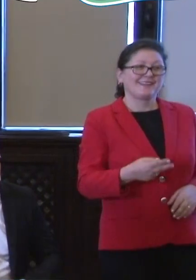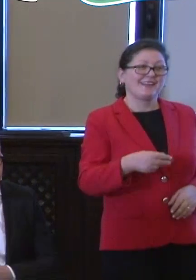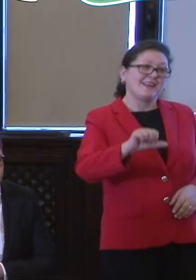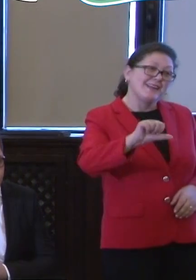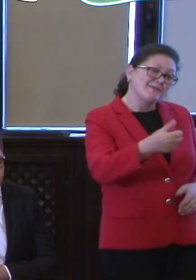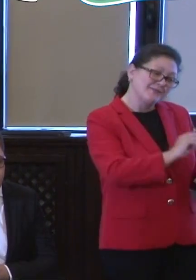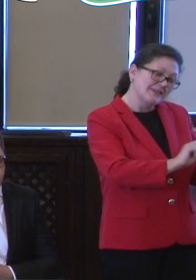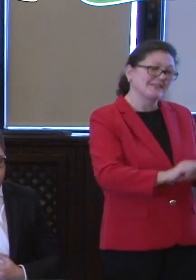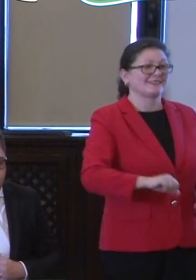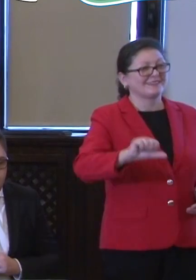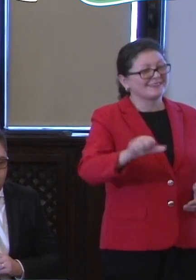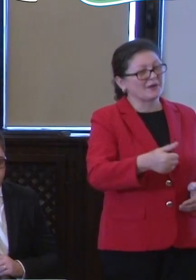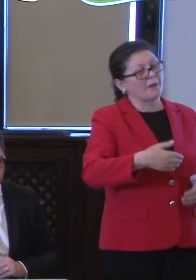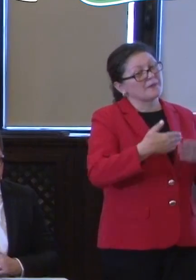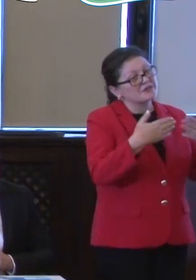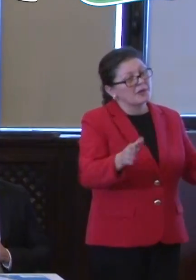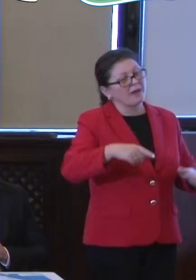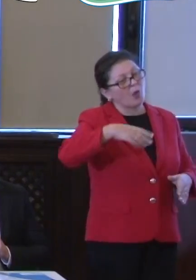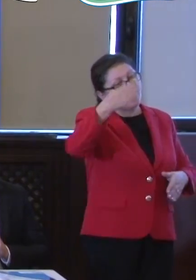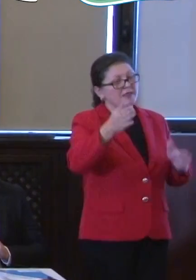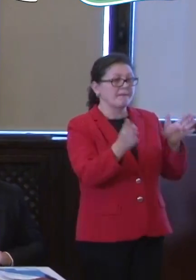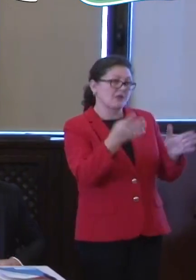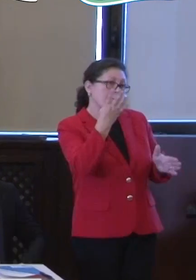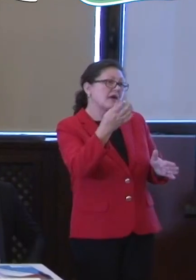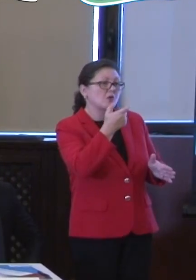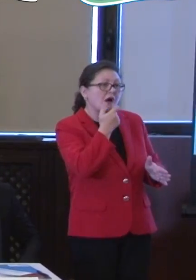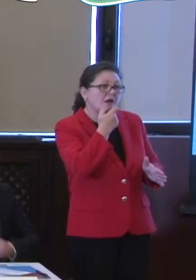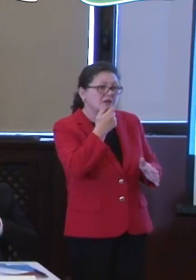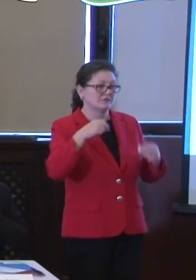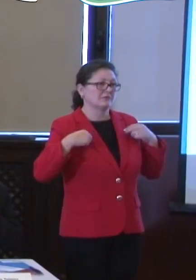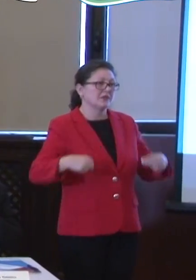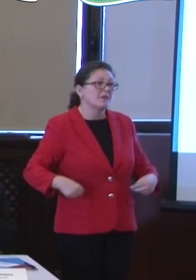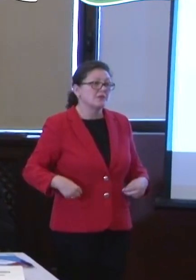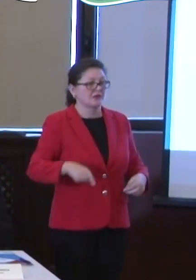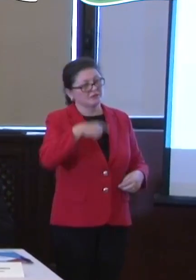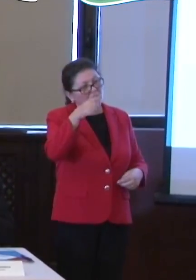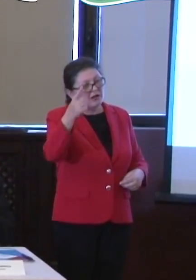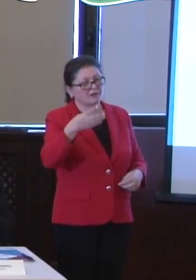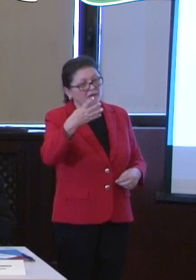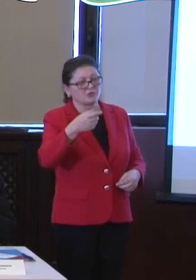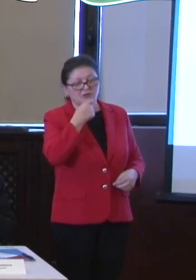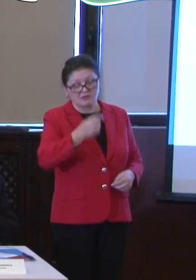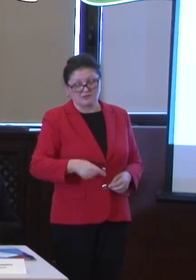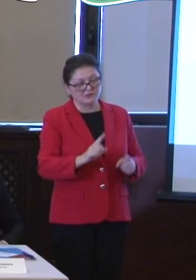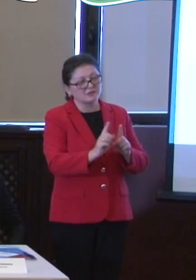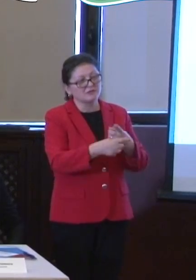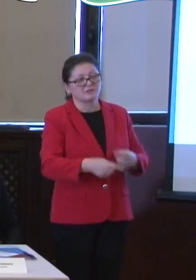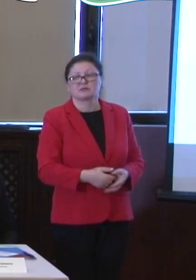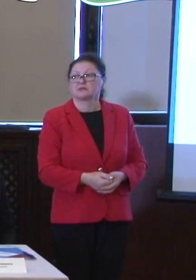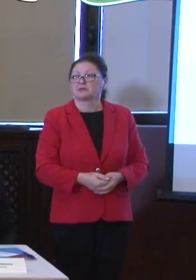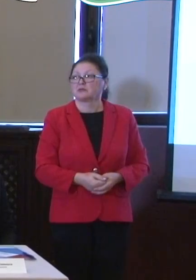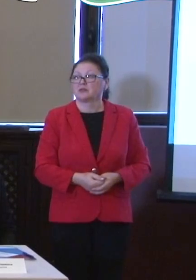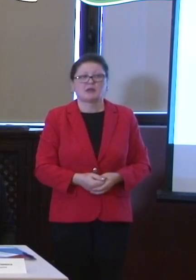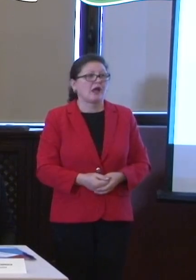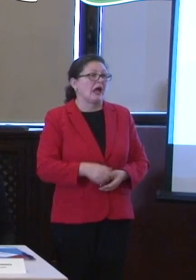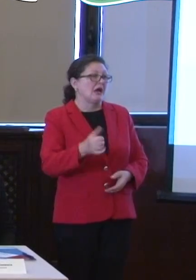refăcut. Începe un nou mandat poate că nu mă deschiși la minte și mai puțin temător așa încât să